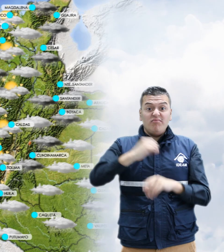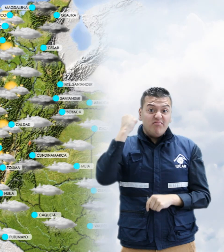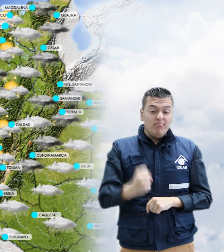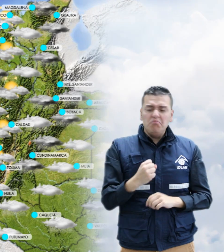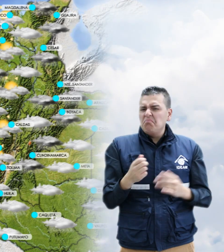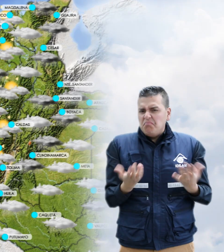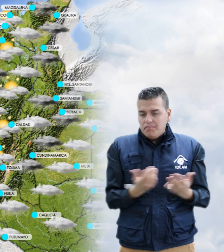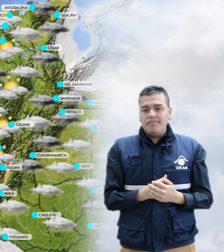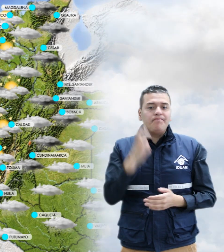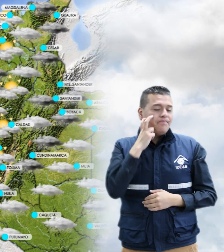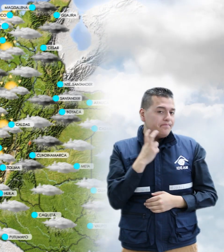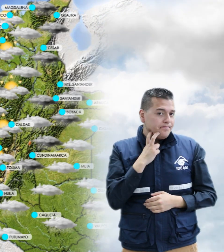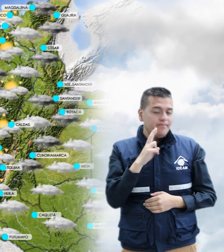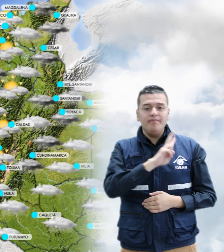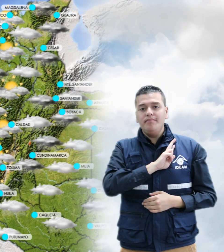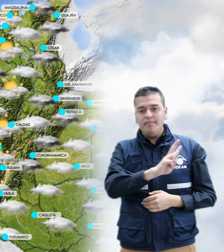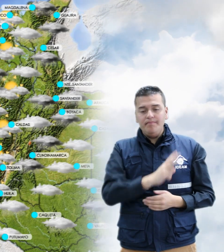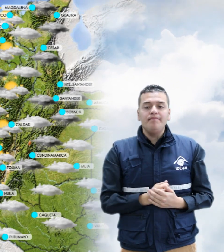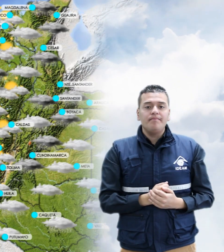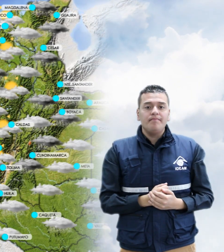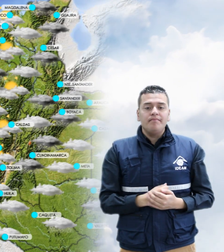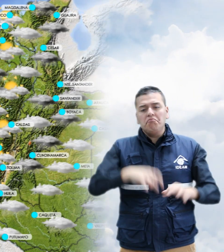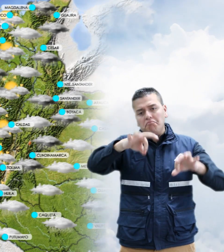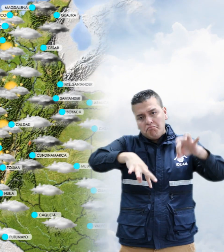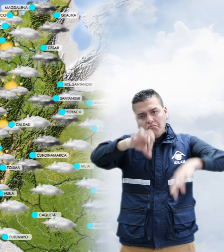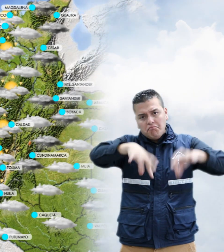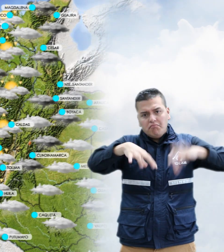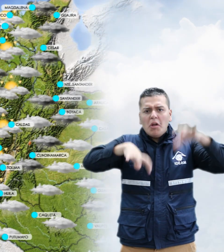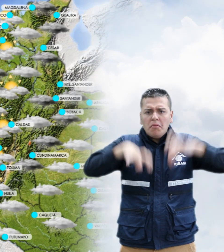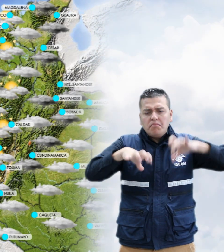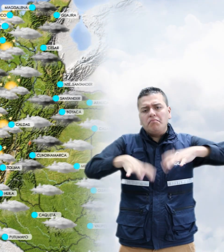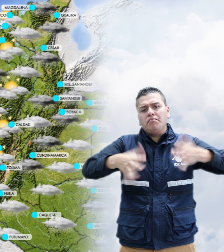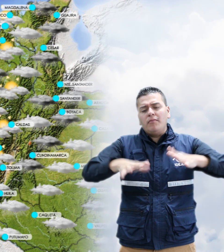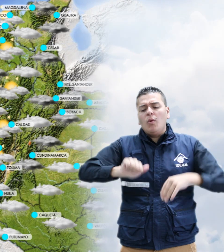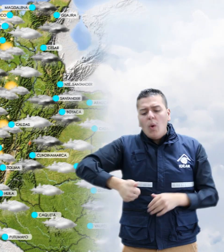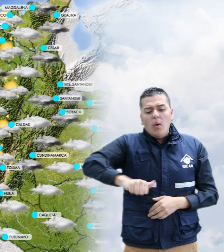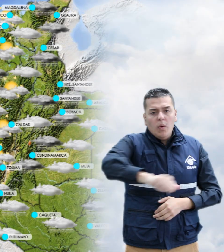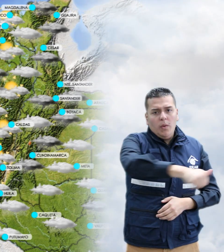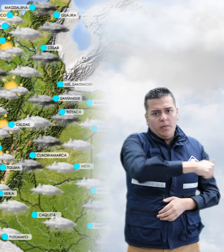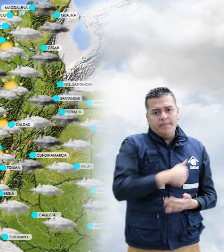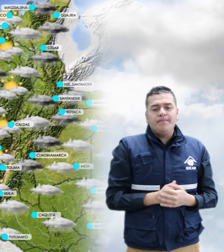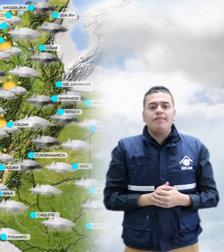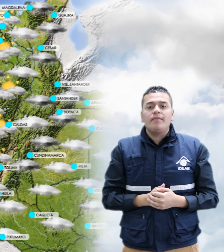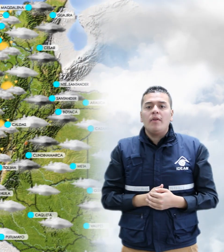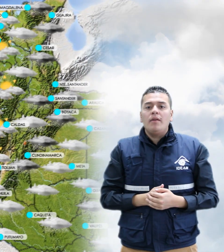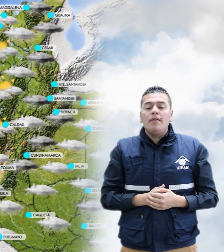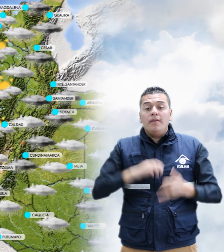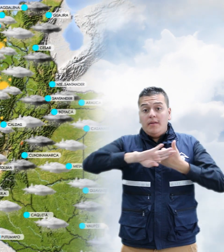departamento de Chocó y Valle del Cauca. Lluvinas o lluvias ligeras para el resto de la región. En la región andina, se prevé que